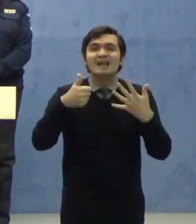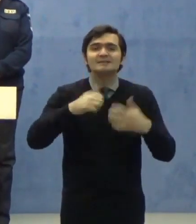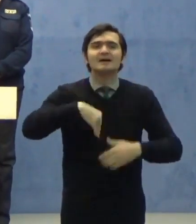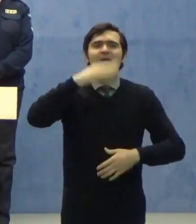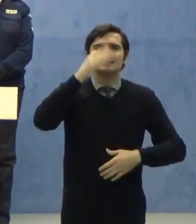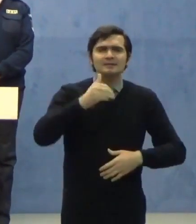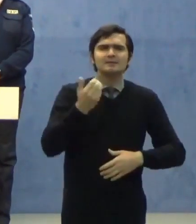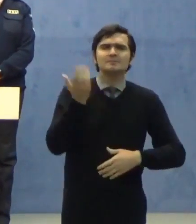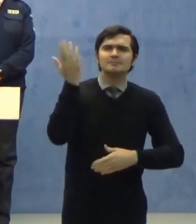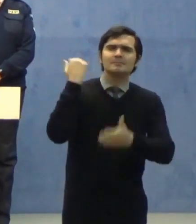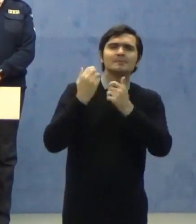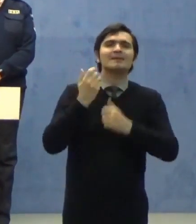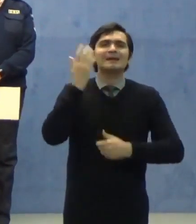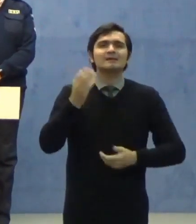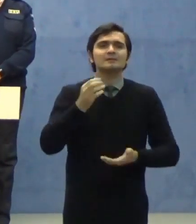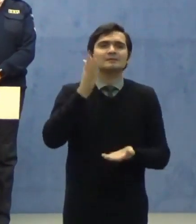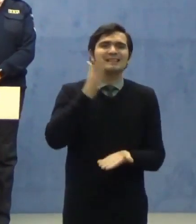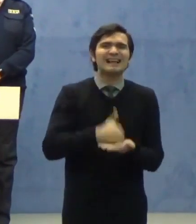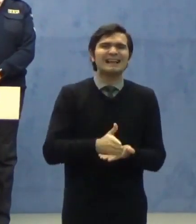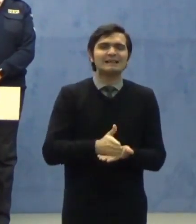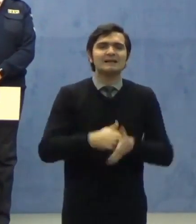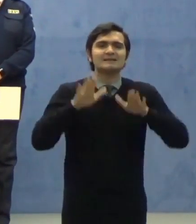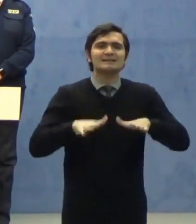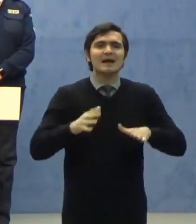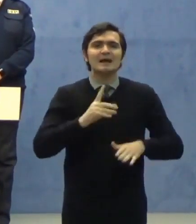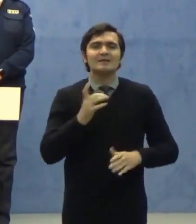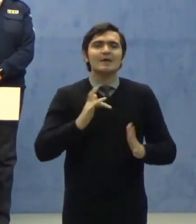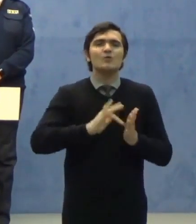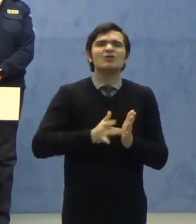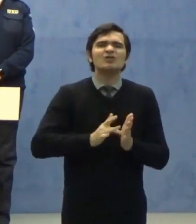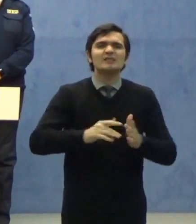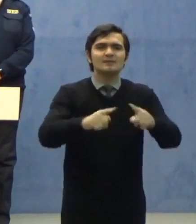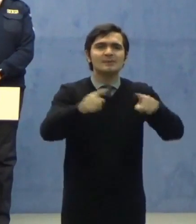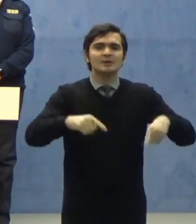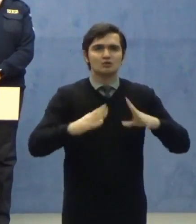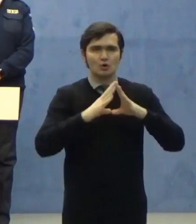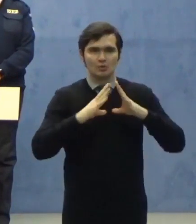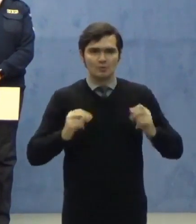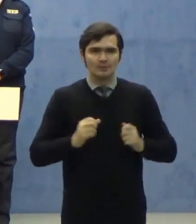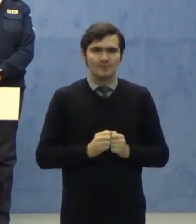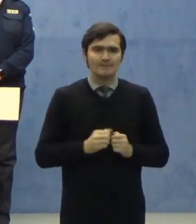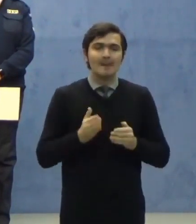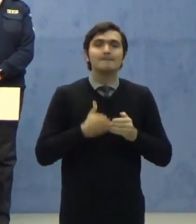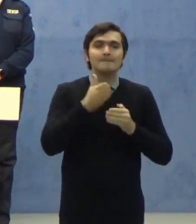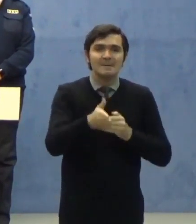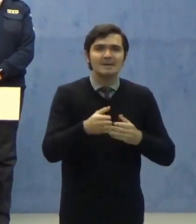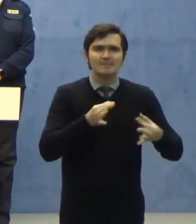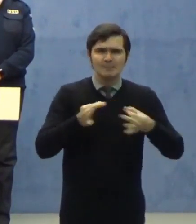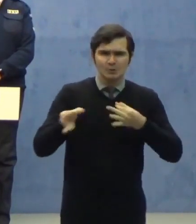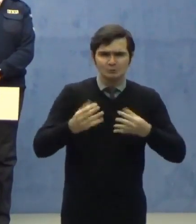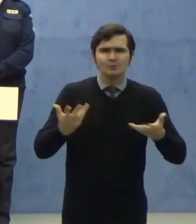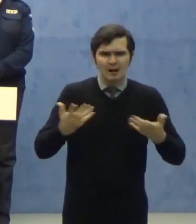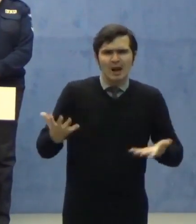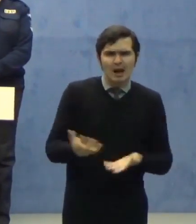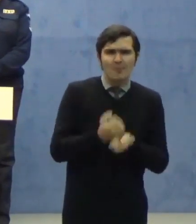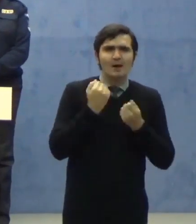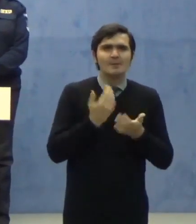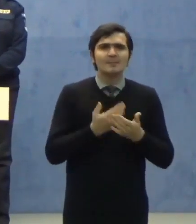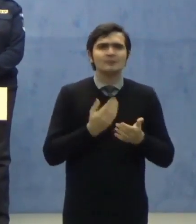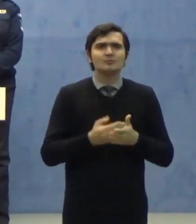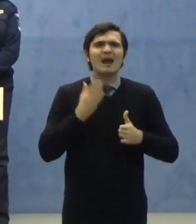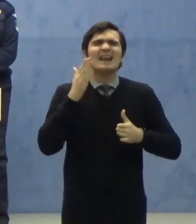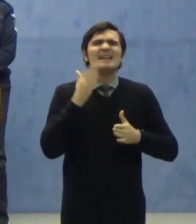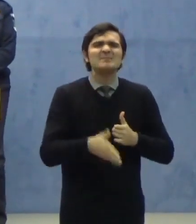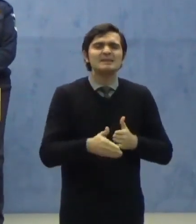când s-a decretat stare de urgență pe teritoriul României. Prin măsurile luate pentru limitarea răspândirii